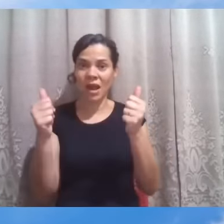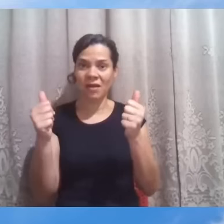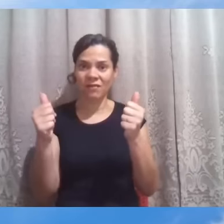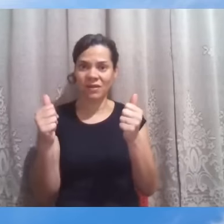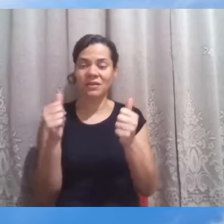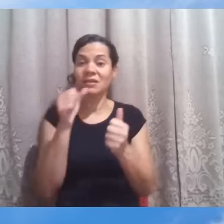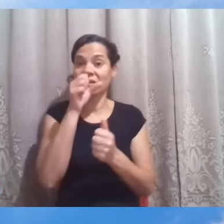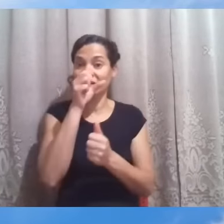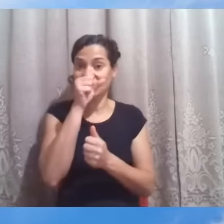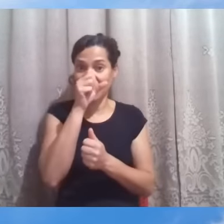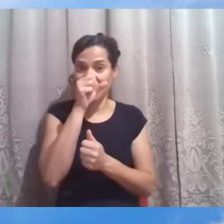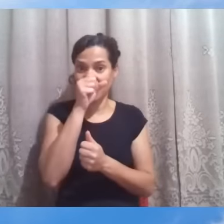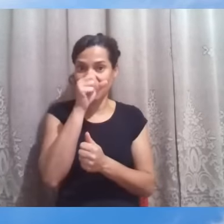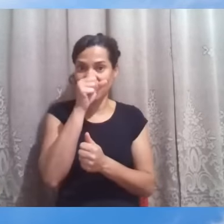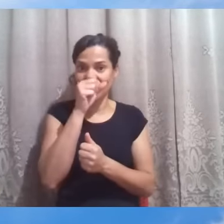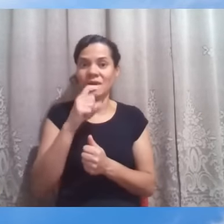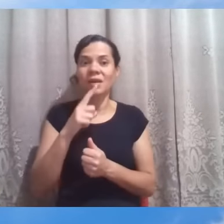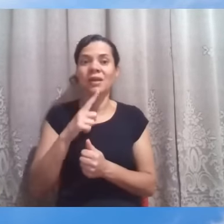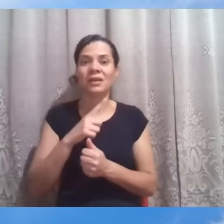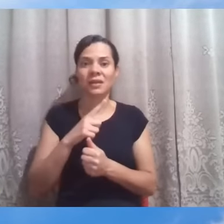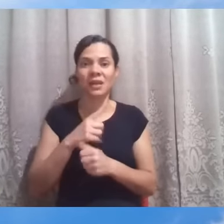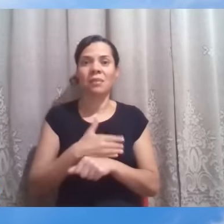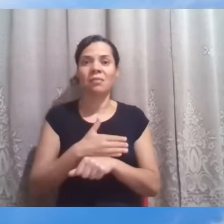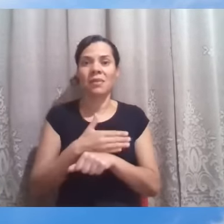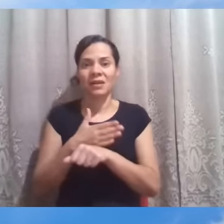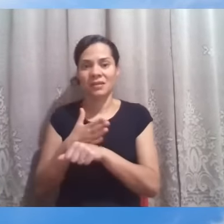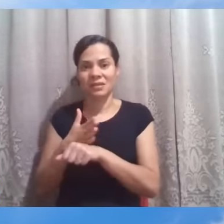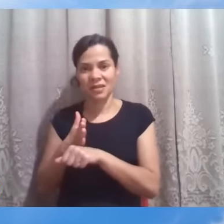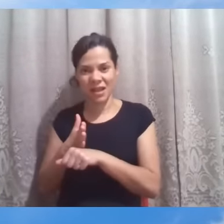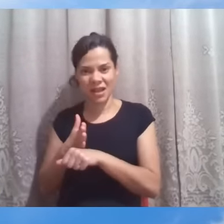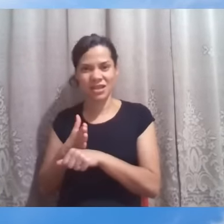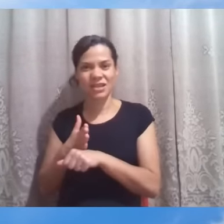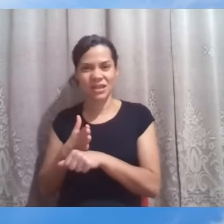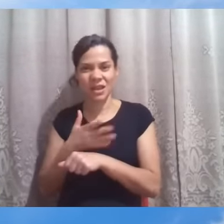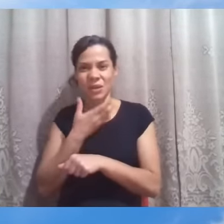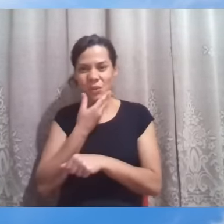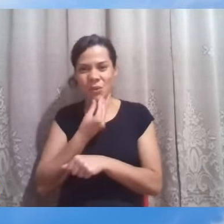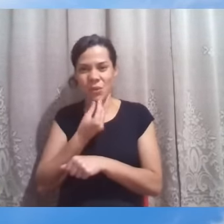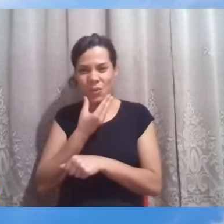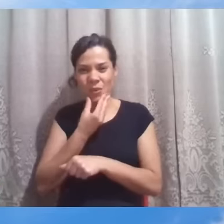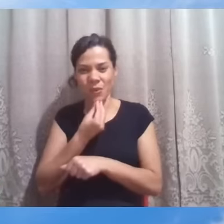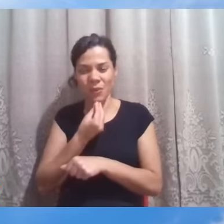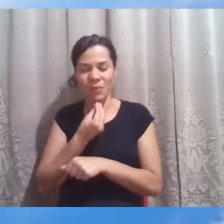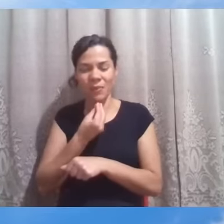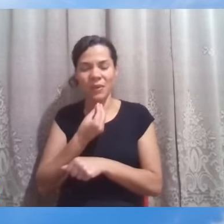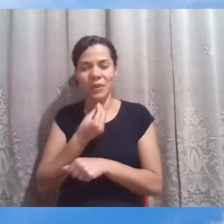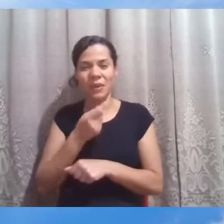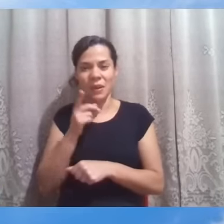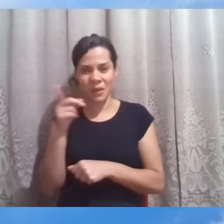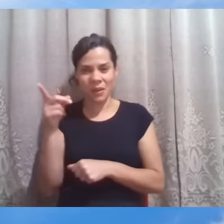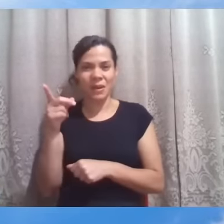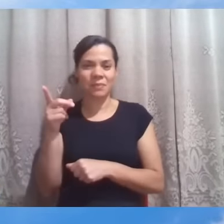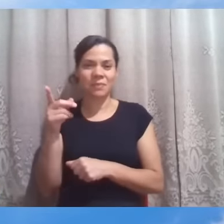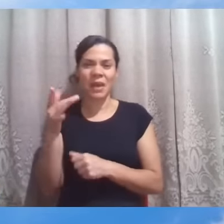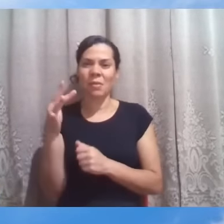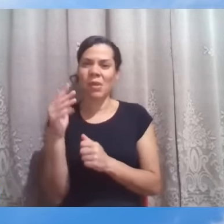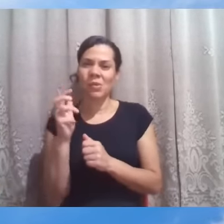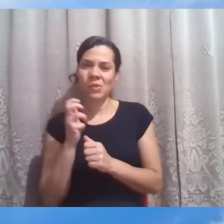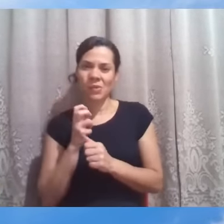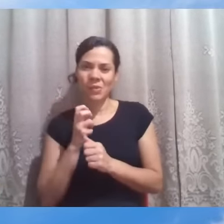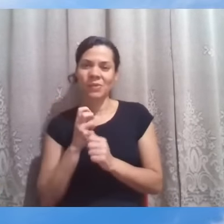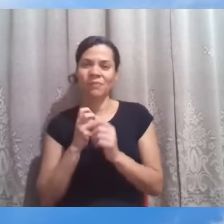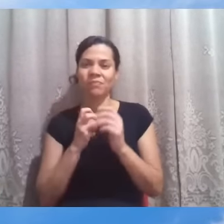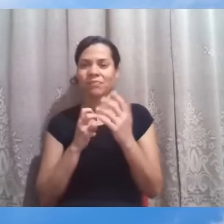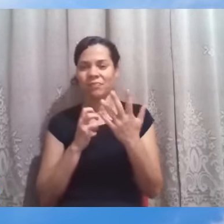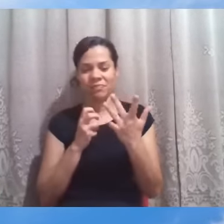Então, tem aquela passagem do homem da mão mirrada, na sinagoga, está ali o indivíduo com a mão mirrada, provavelmente teria ali alguma